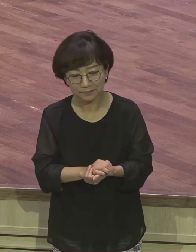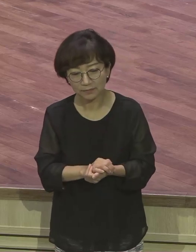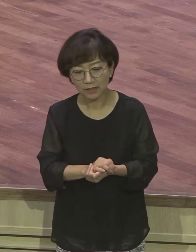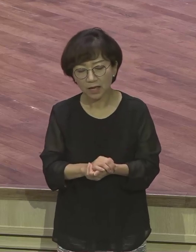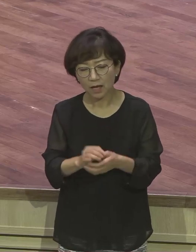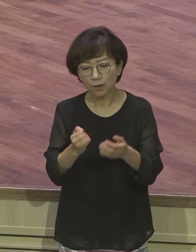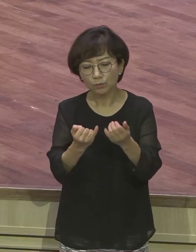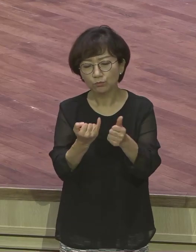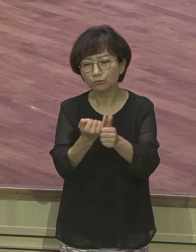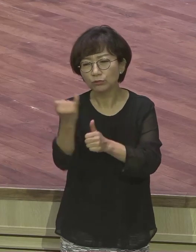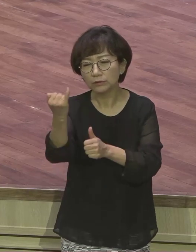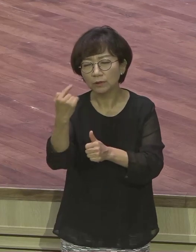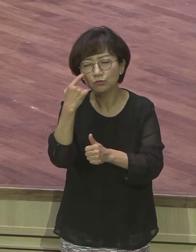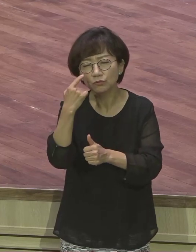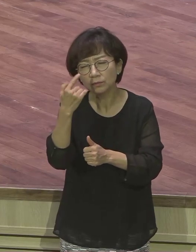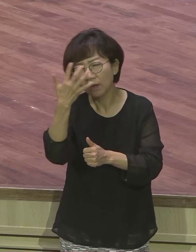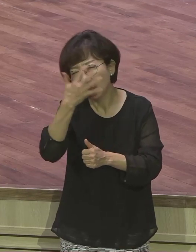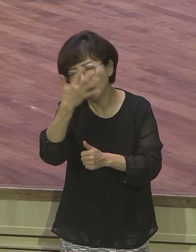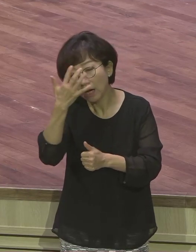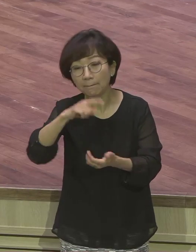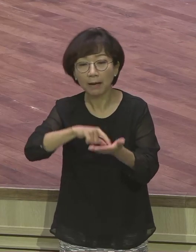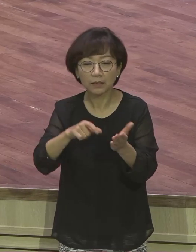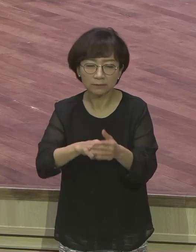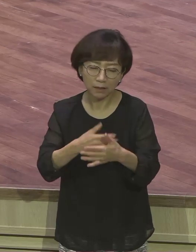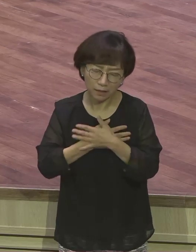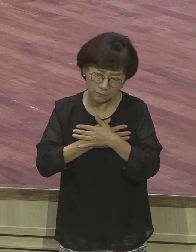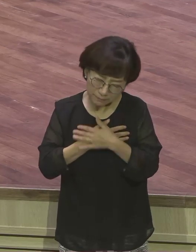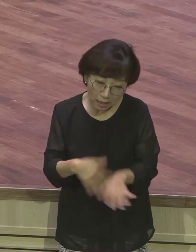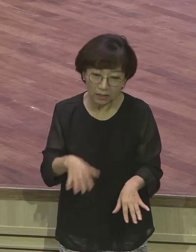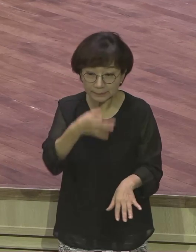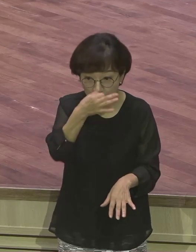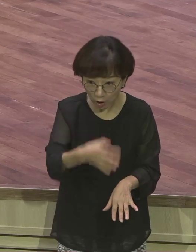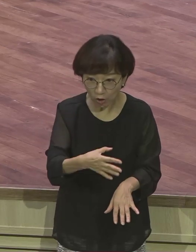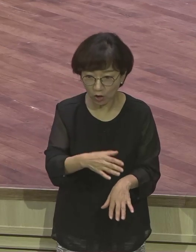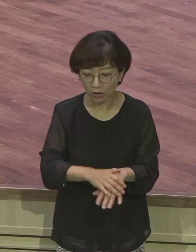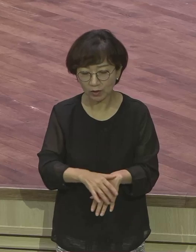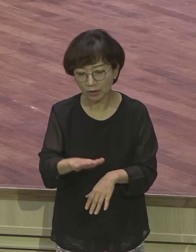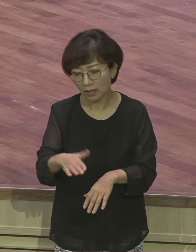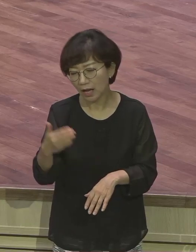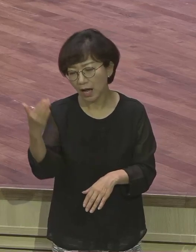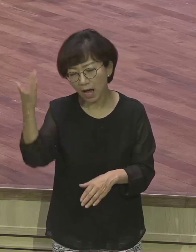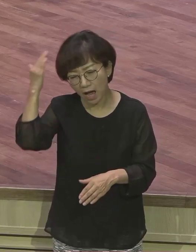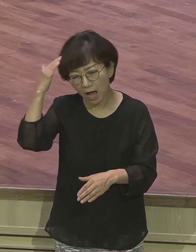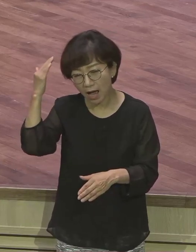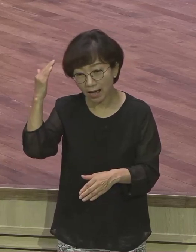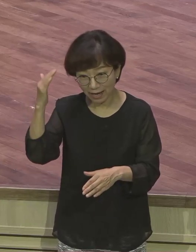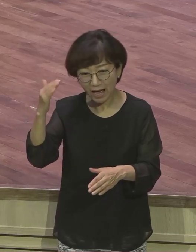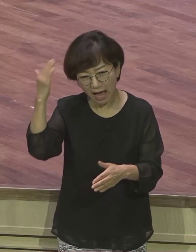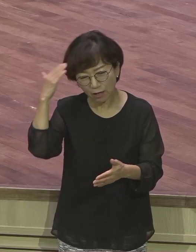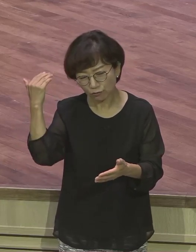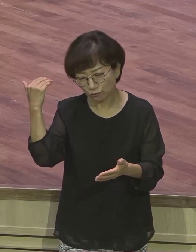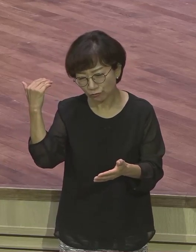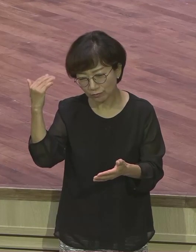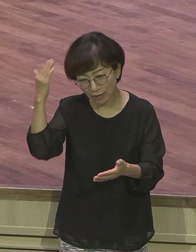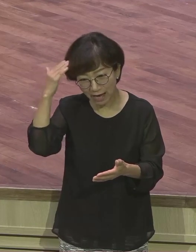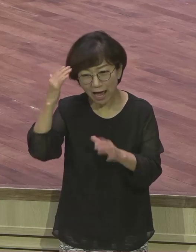추신수고 하니까 부인 얘기에요. 무슨 소리 하냐? 우리가 갈게. 당신은 여기서 끝까지 해.